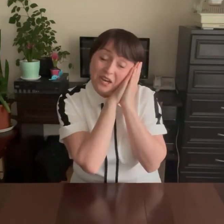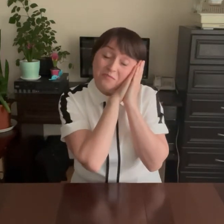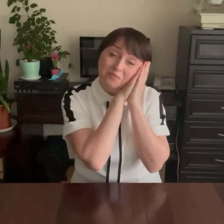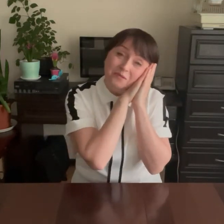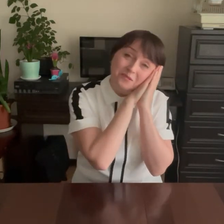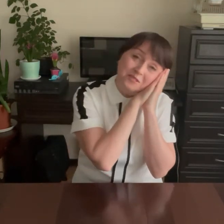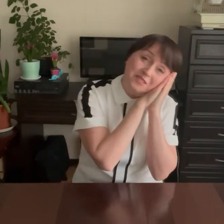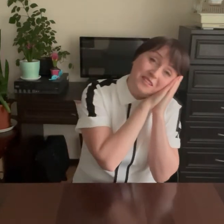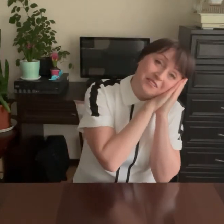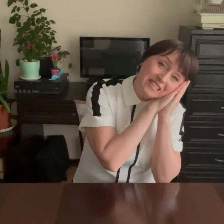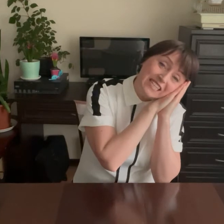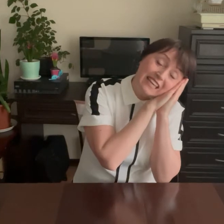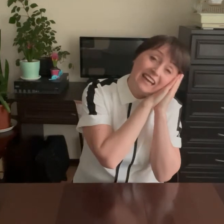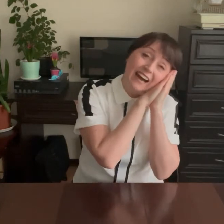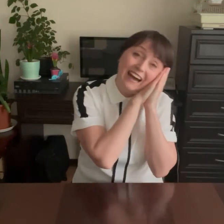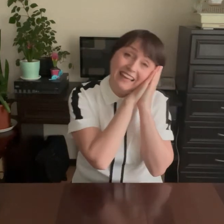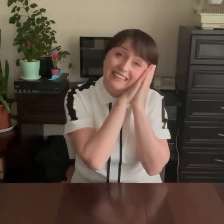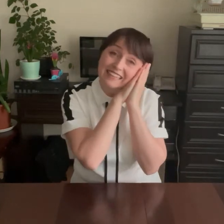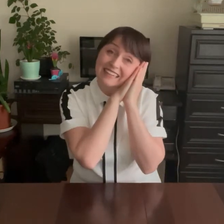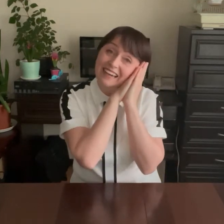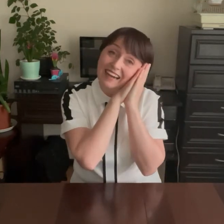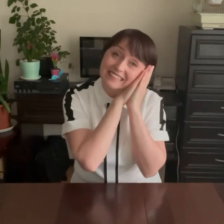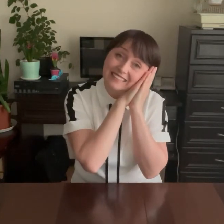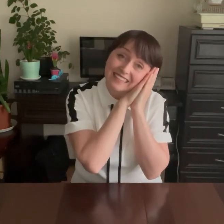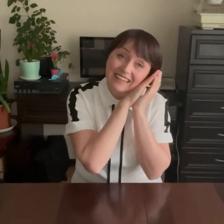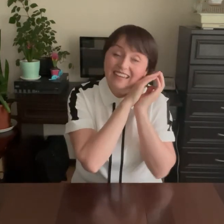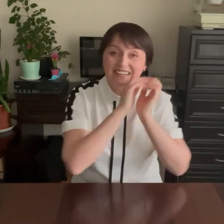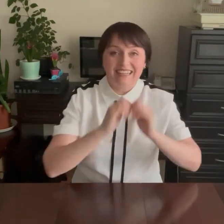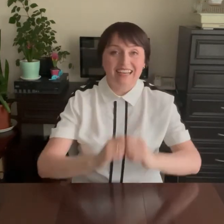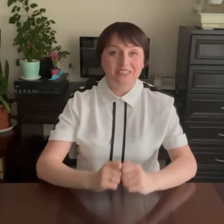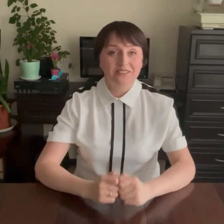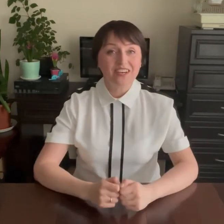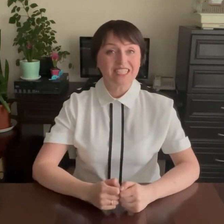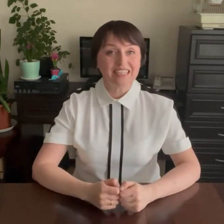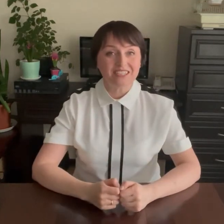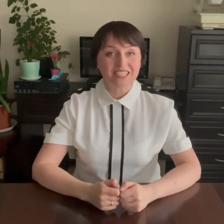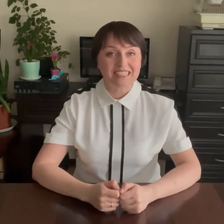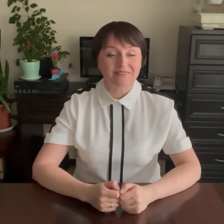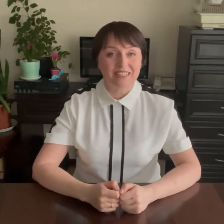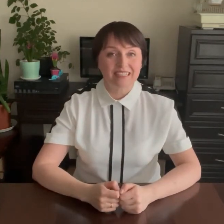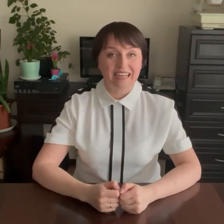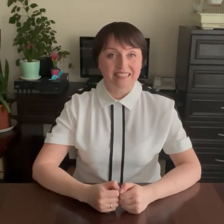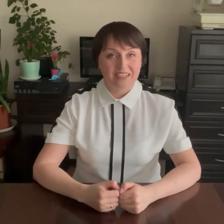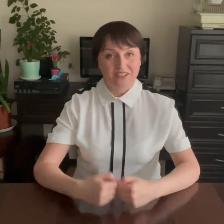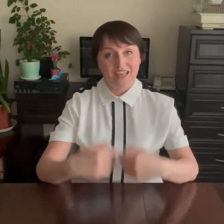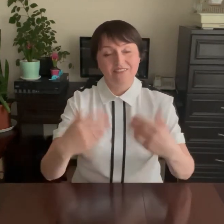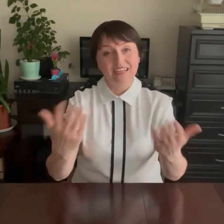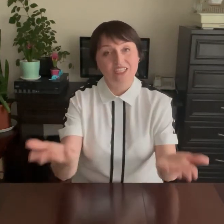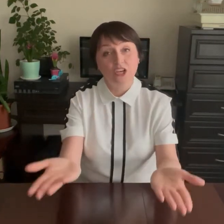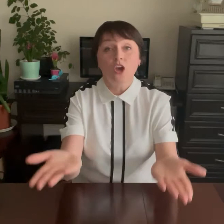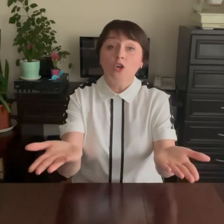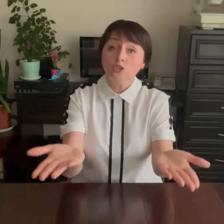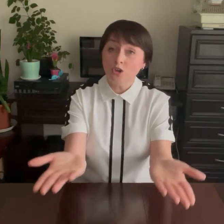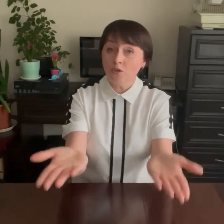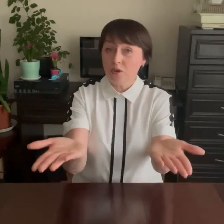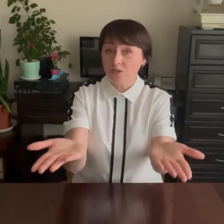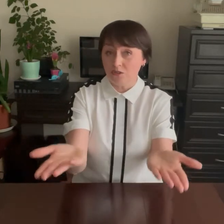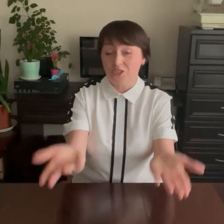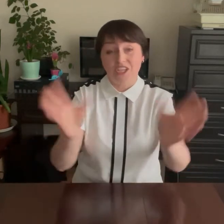Будут ручки отдыхать! Готовы ваши ладошки со мной играть? Давайте! Что умеют ручки?